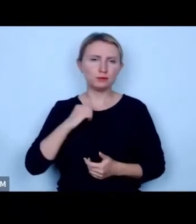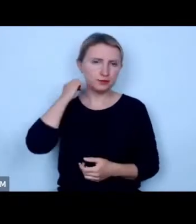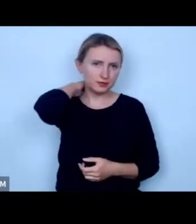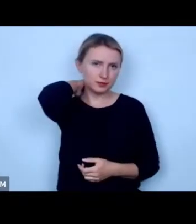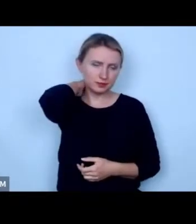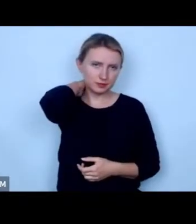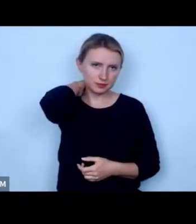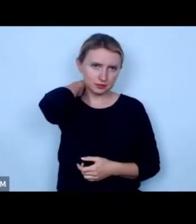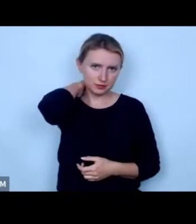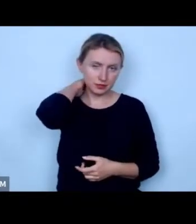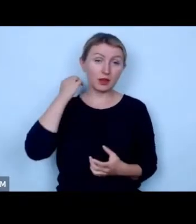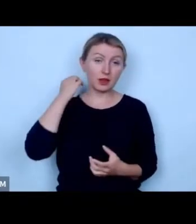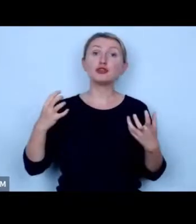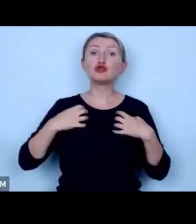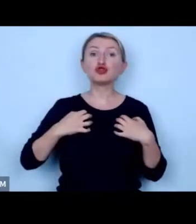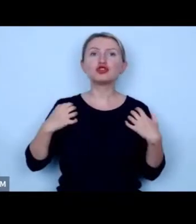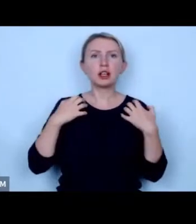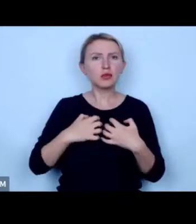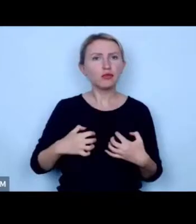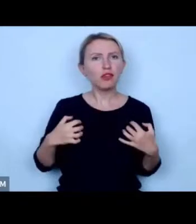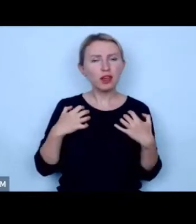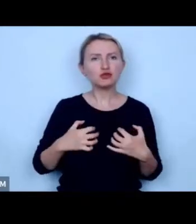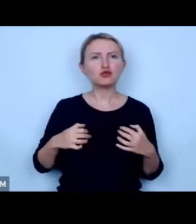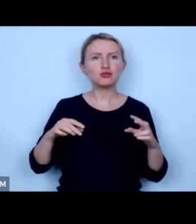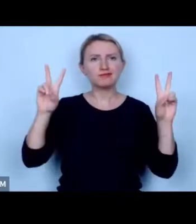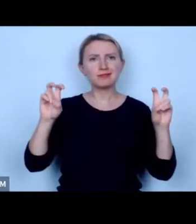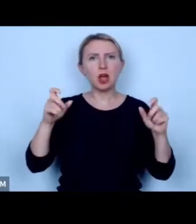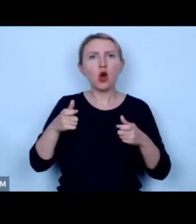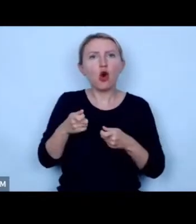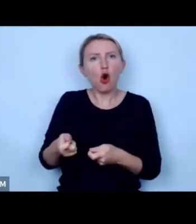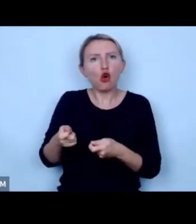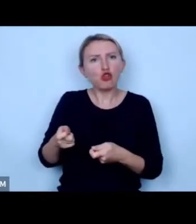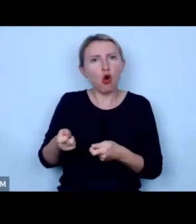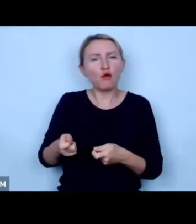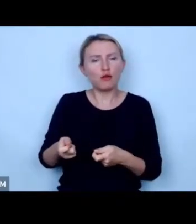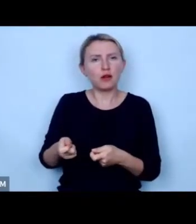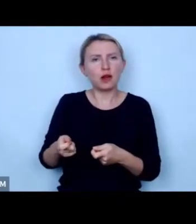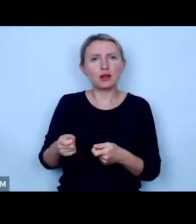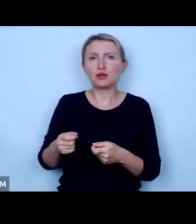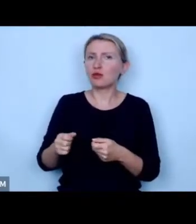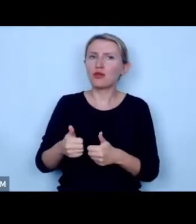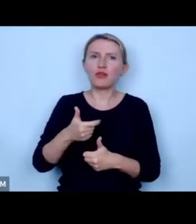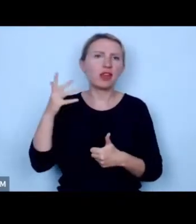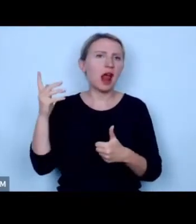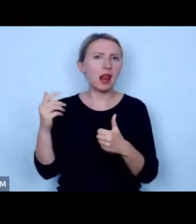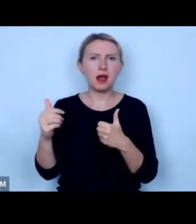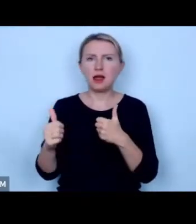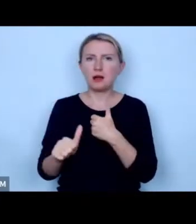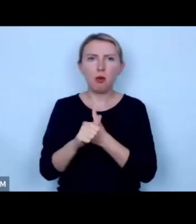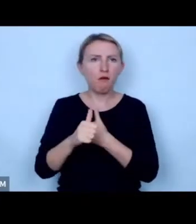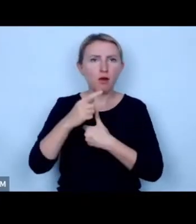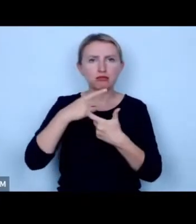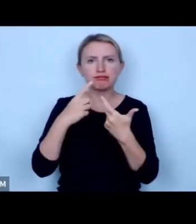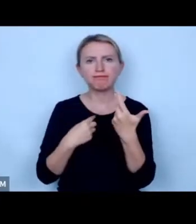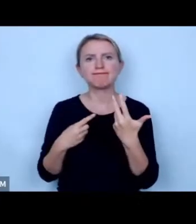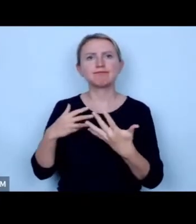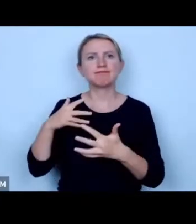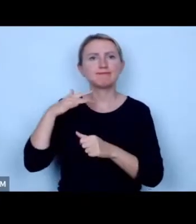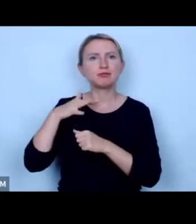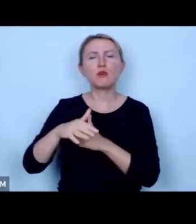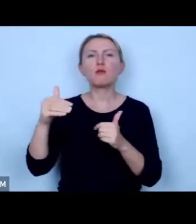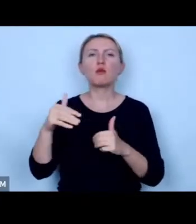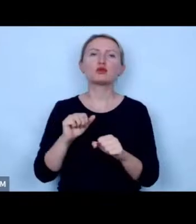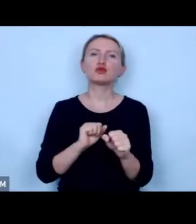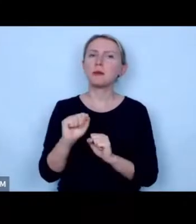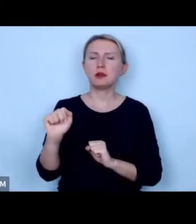życie zwierząt w tym tak zwanych hodowlanych zależy od wielu czynników na których wpływ mogą